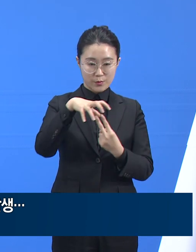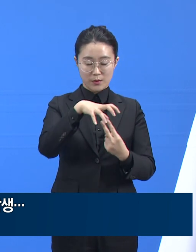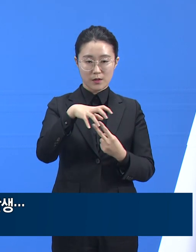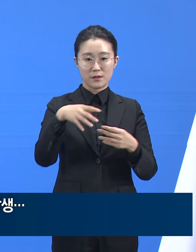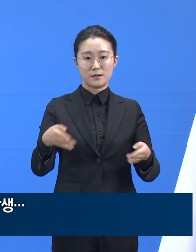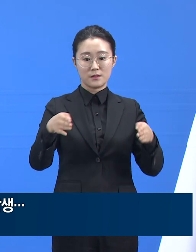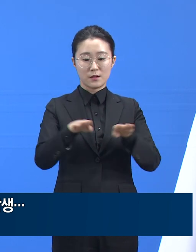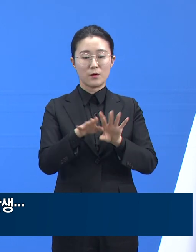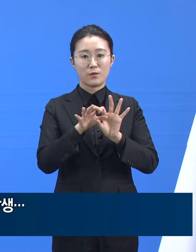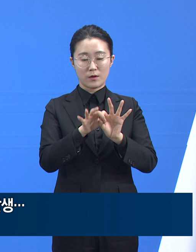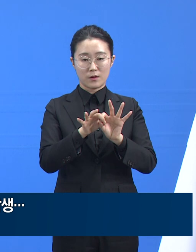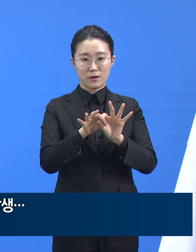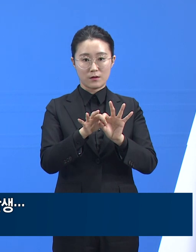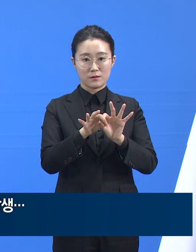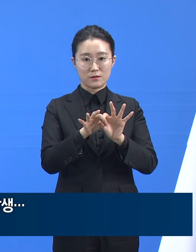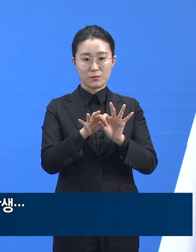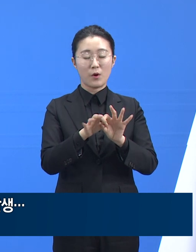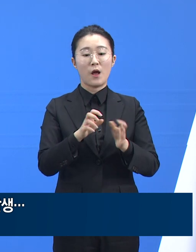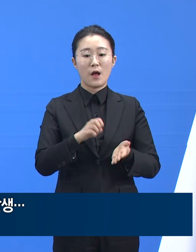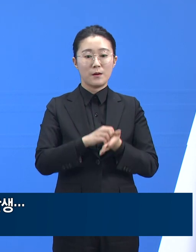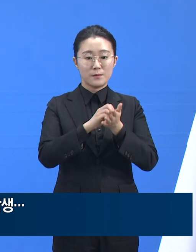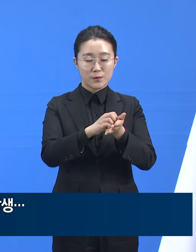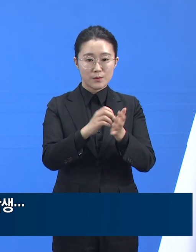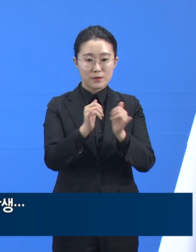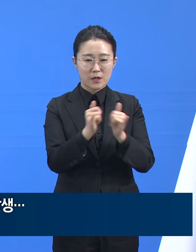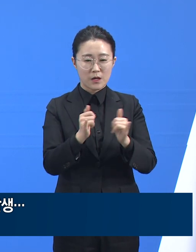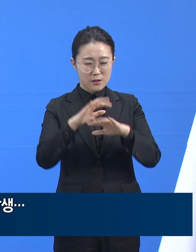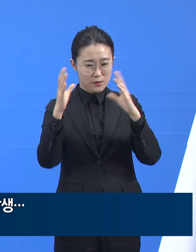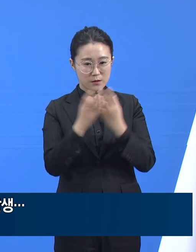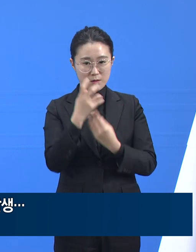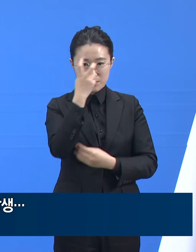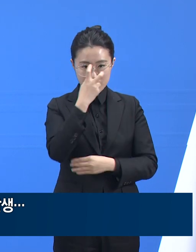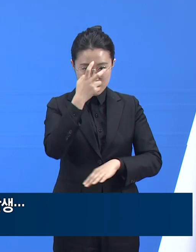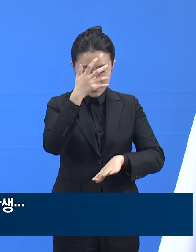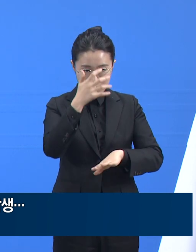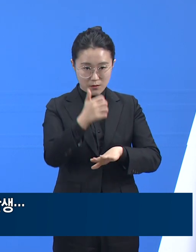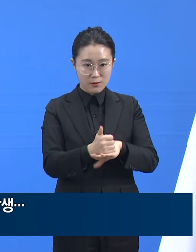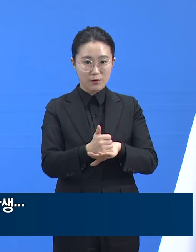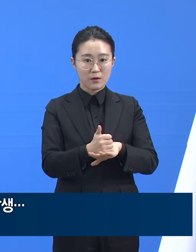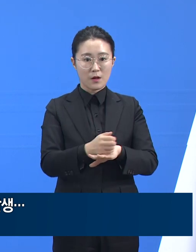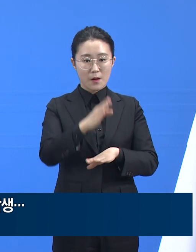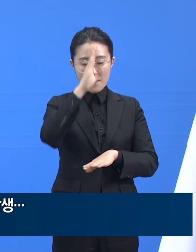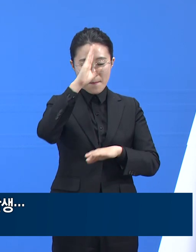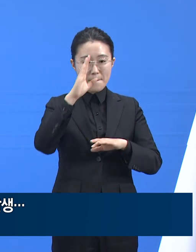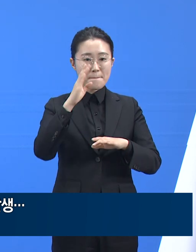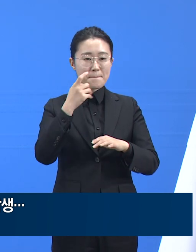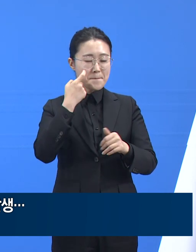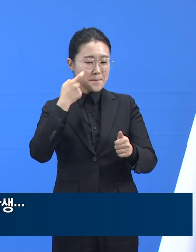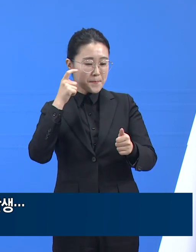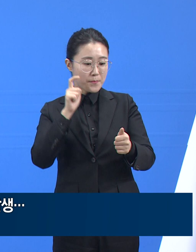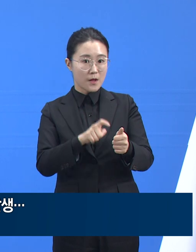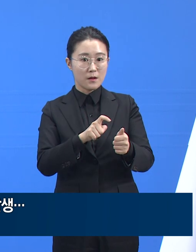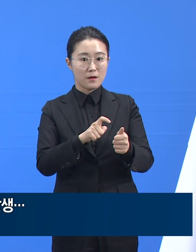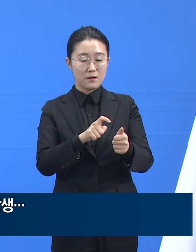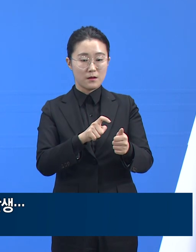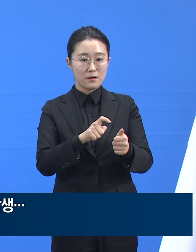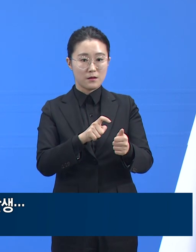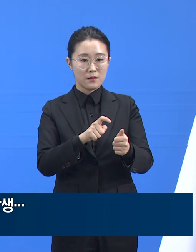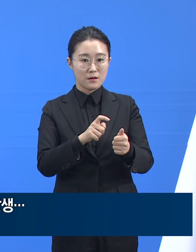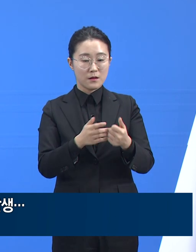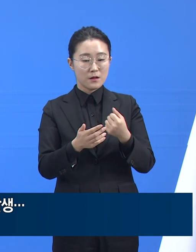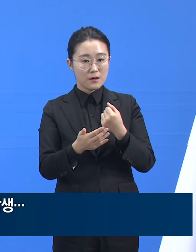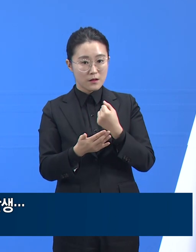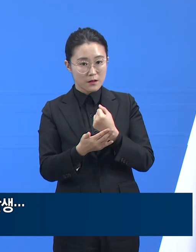12월 12일 요양시설 입소자 8명에 대하여 풀림 검사를 실시하여 양성 반응이 나와서 진행한 개별 검사에서